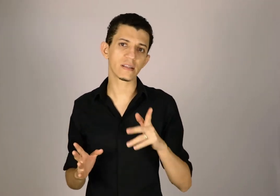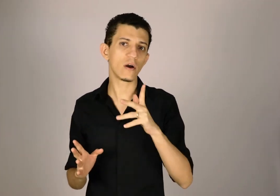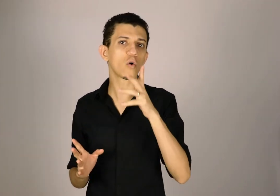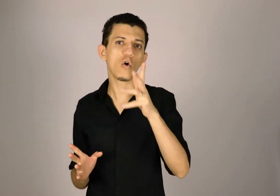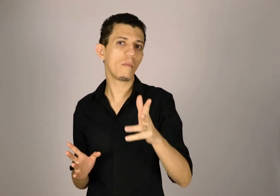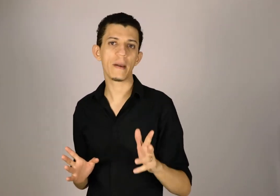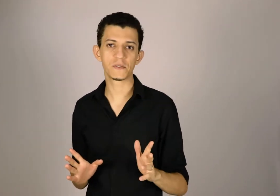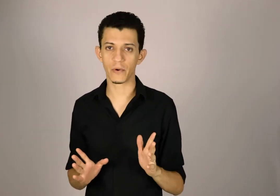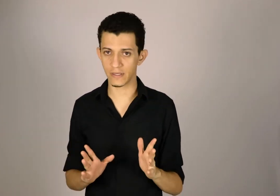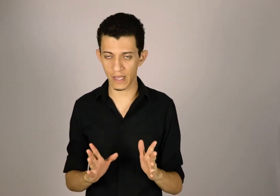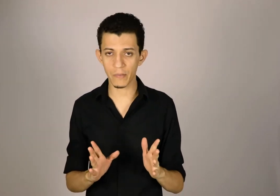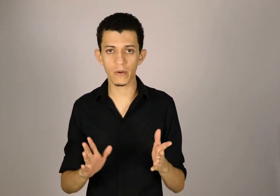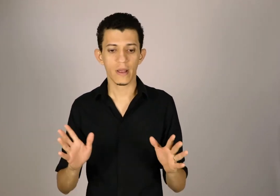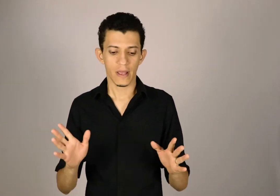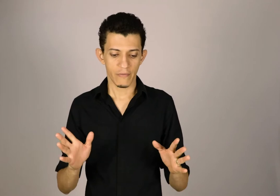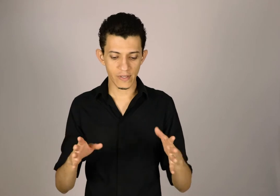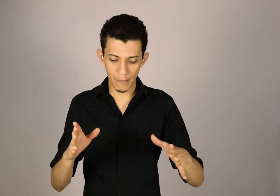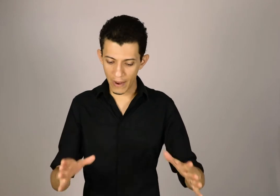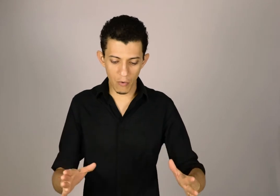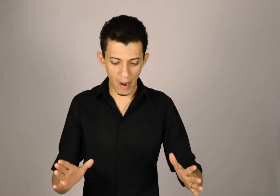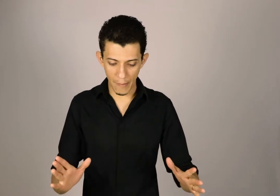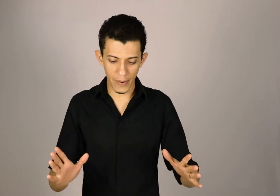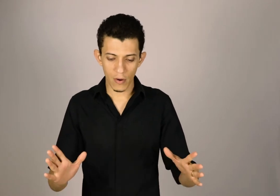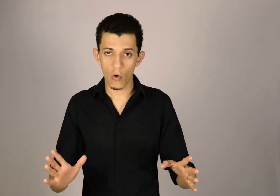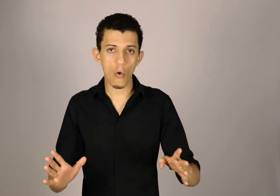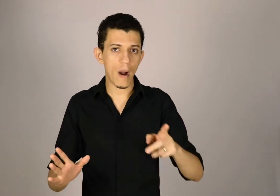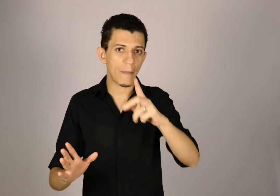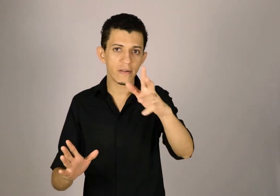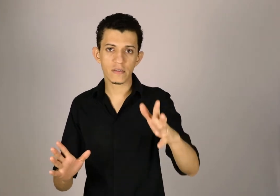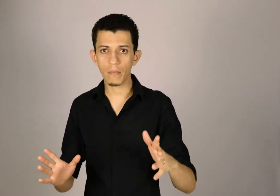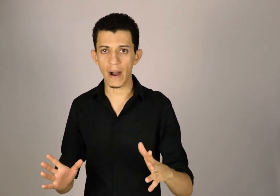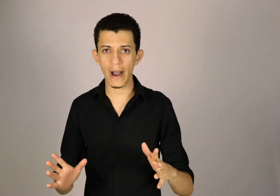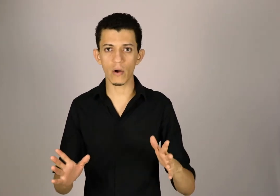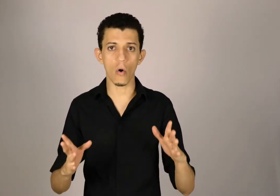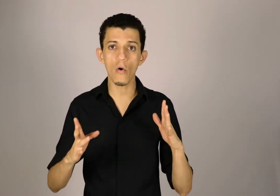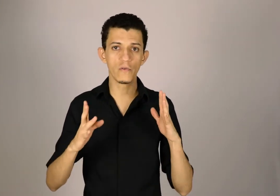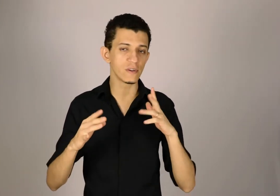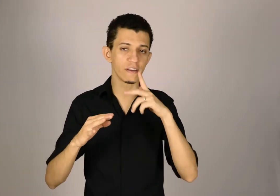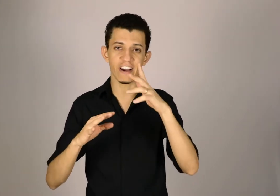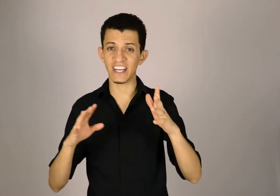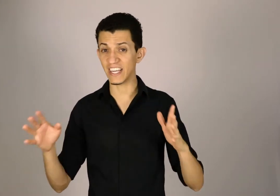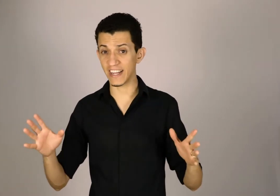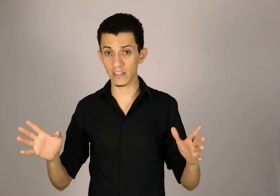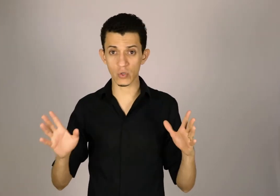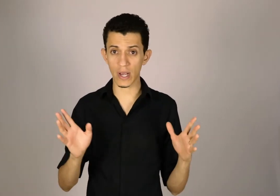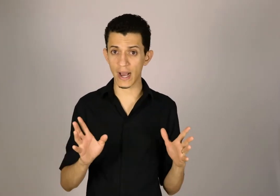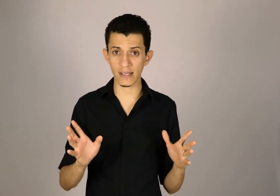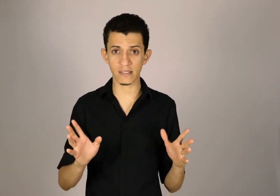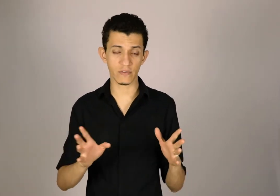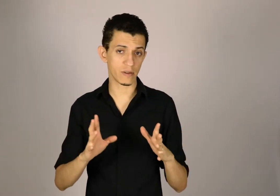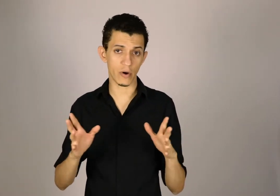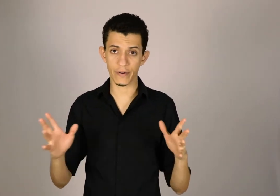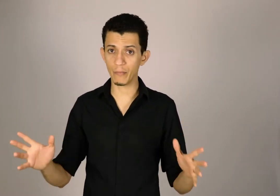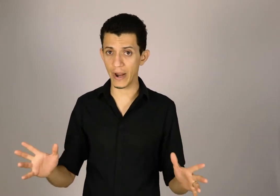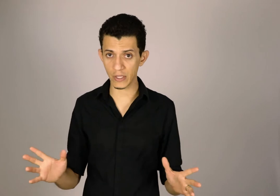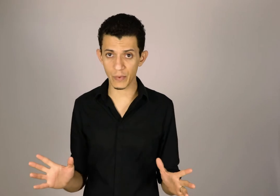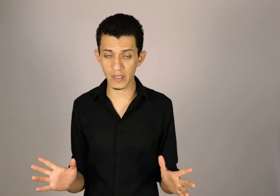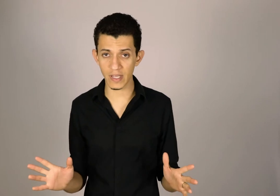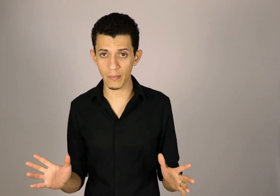até o Google Maps, por exemplo. Você pega um mapa, ou um mapa aí do seu bairro, ou você vai na janela de sua casa, se você mora em um prédio, por exemplo,